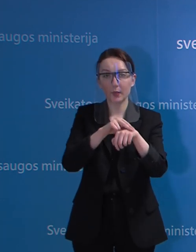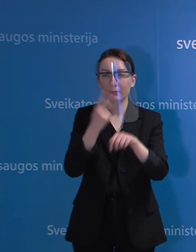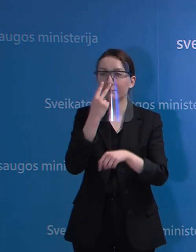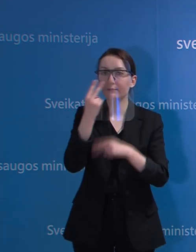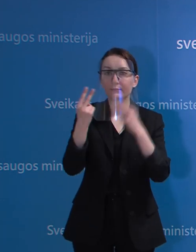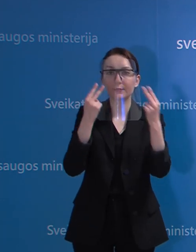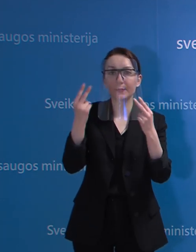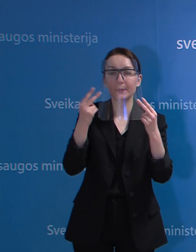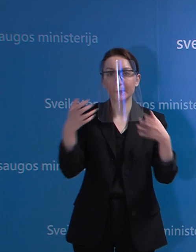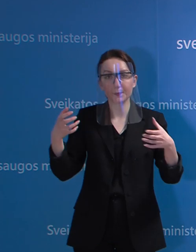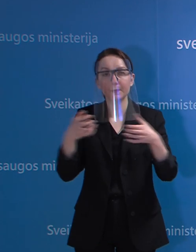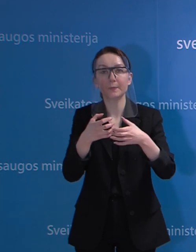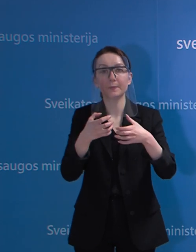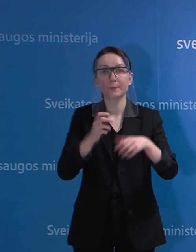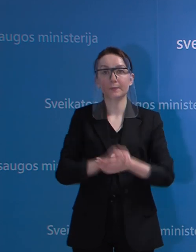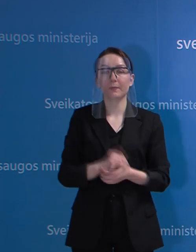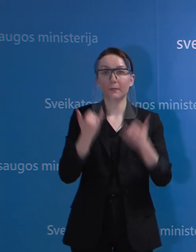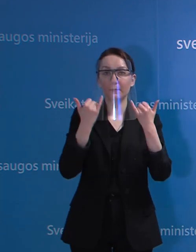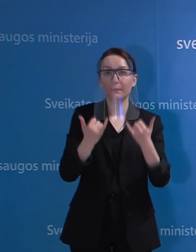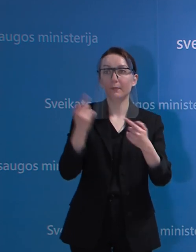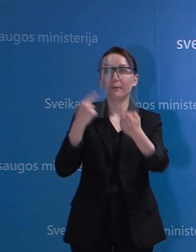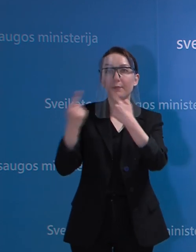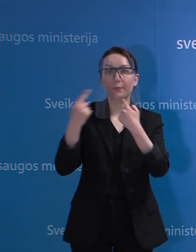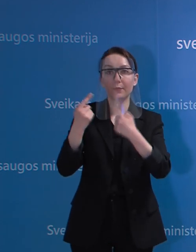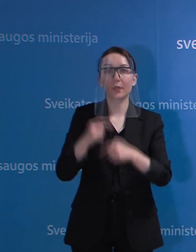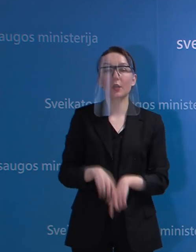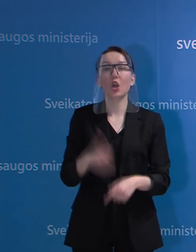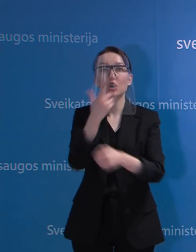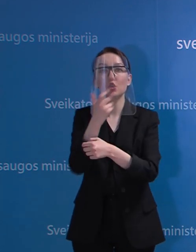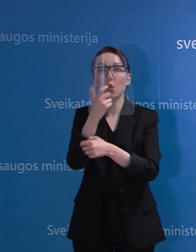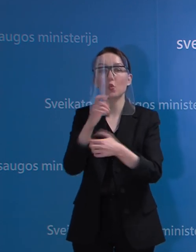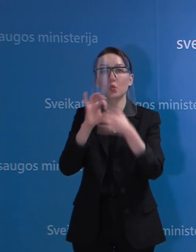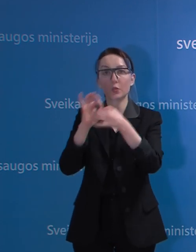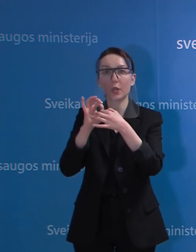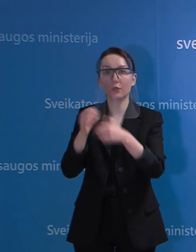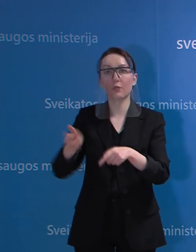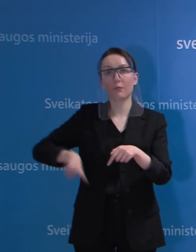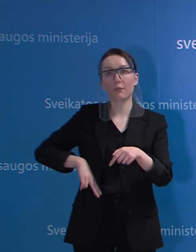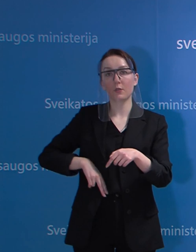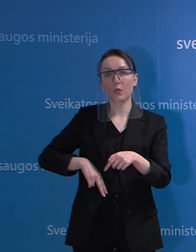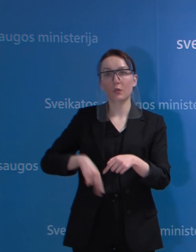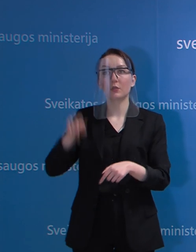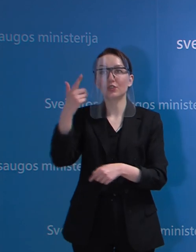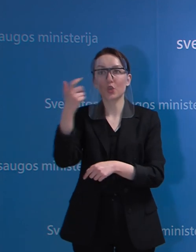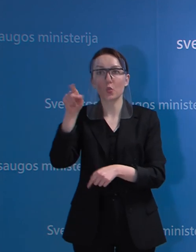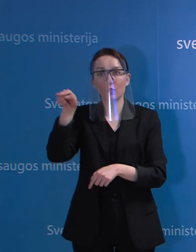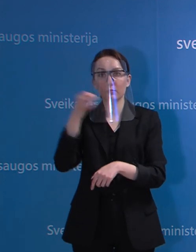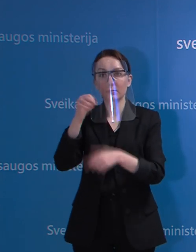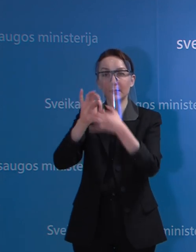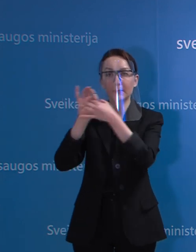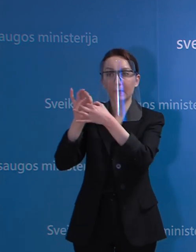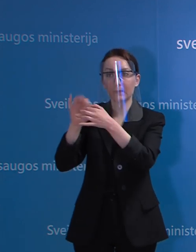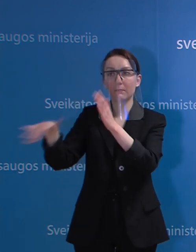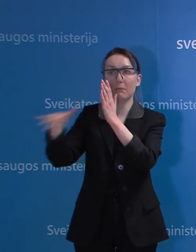maksimaliai mobilizuojasi. Šiandien kalbėjom su Šaulių sąjungos vadu. Šauliai turėtų